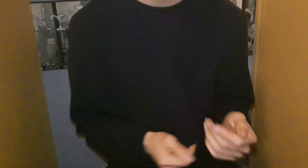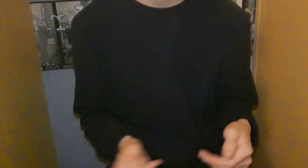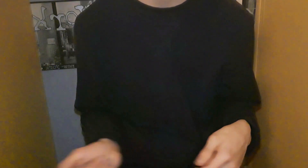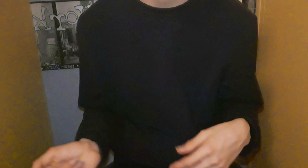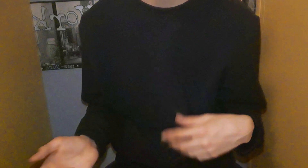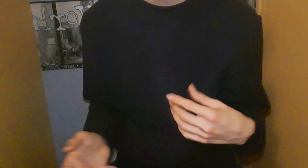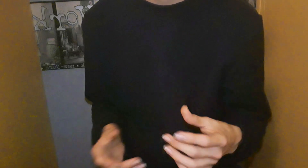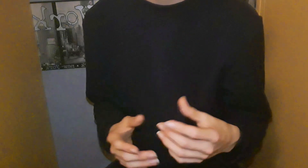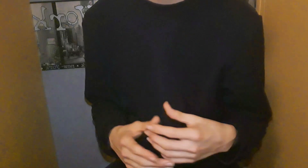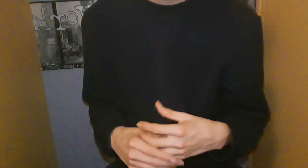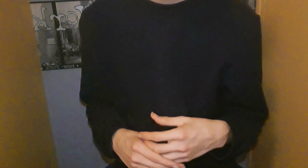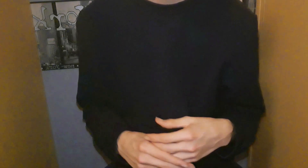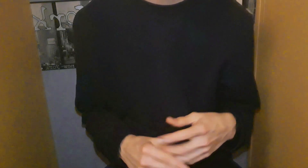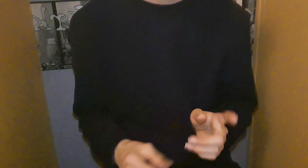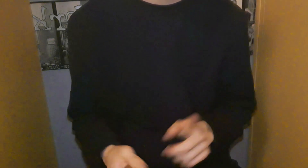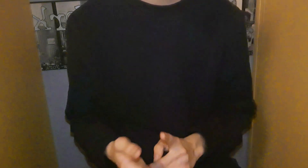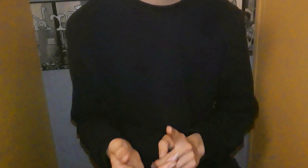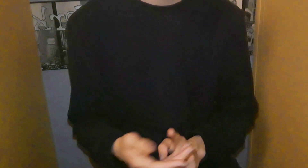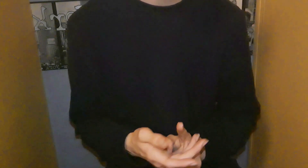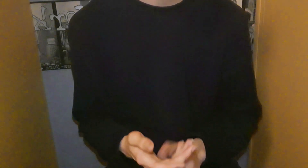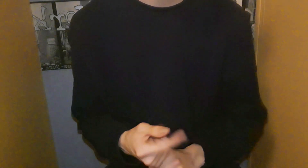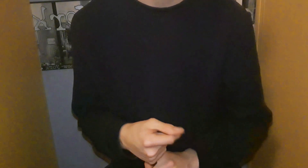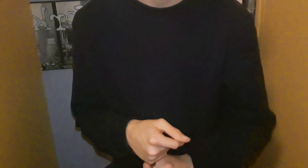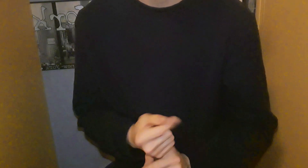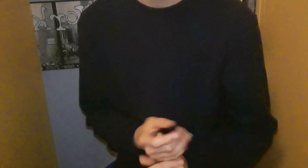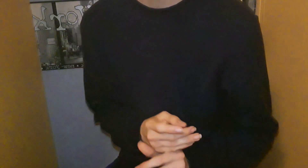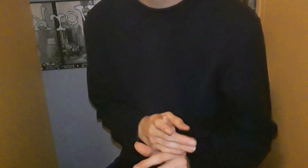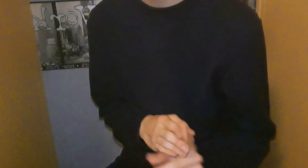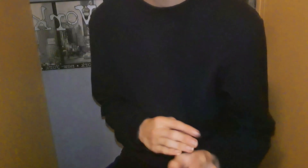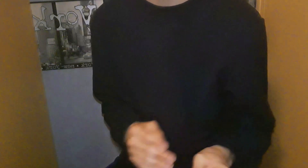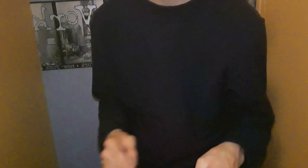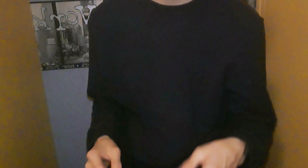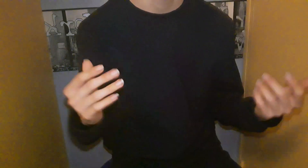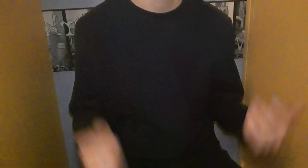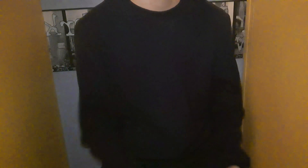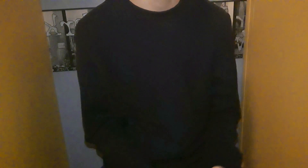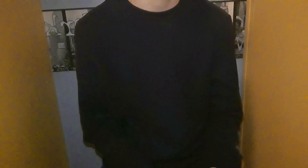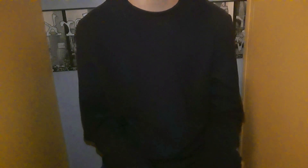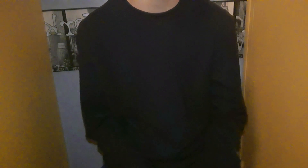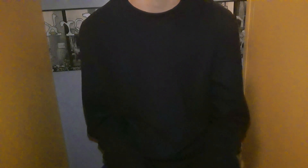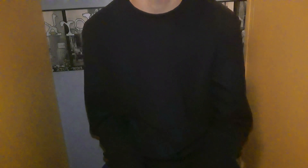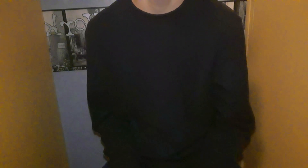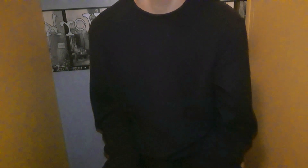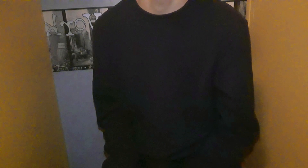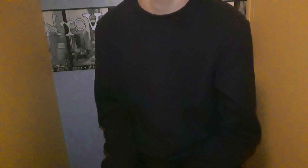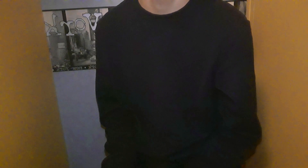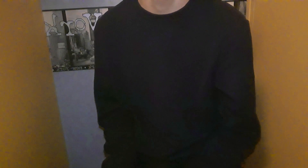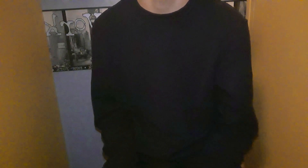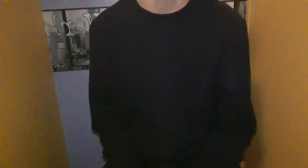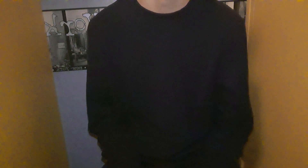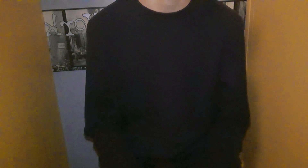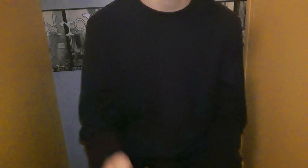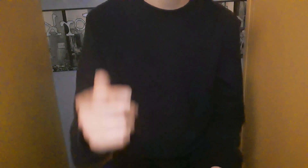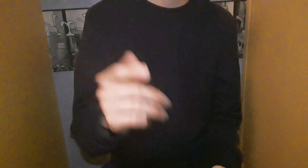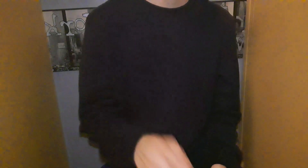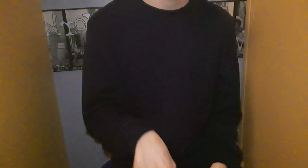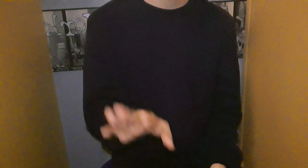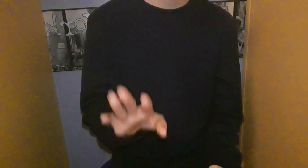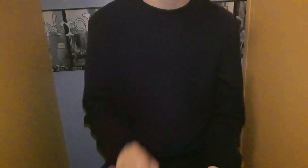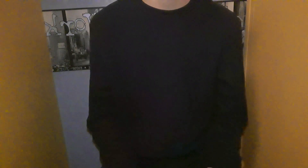plus quand même Mais en gros, j'aime bien aussi préparer les plats C'est-à-dire que moi, par exemple, je vais faire que de parler du petit Dans cette vidéo, c'est une dinguerie Est-ce je vais non plus avoir assez